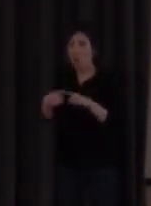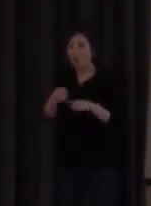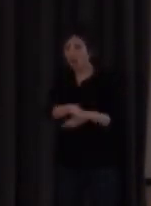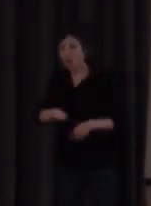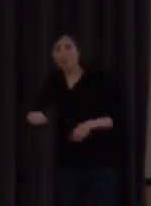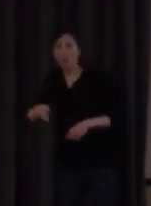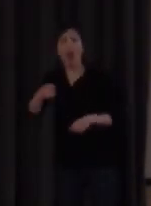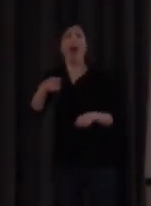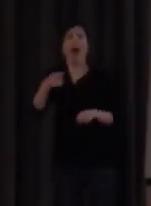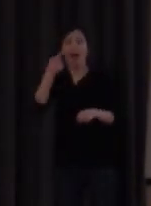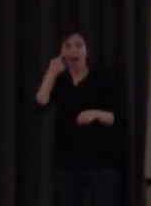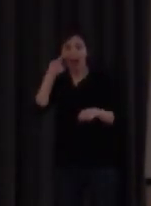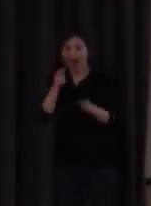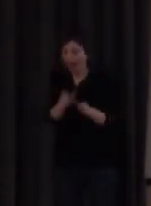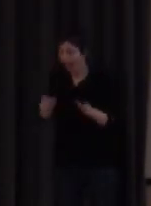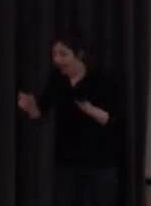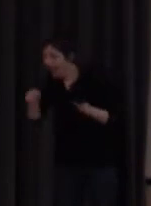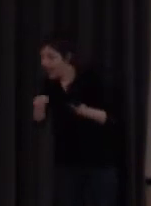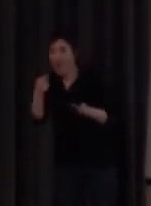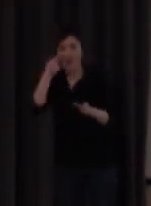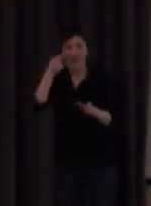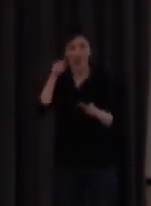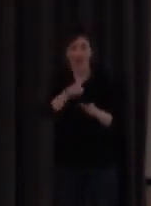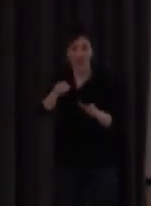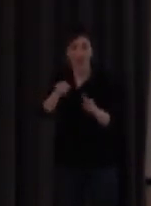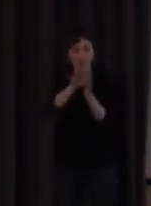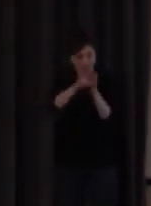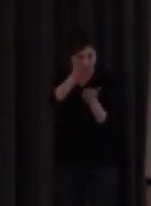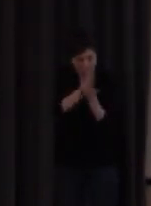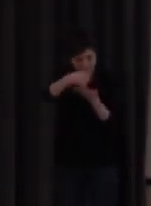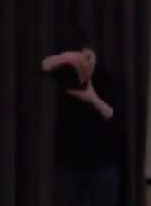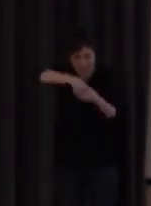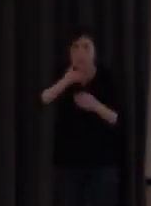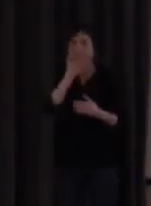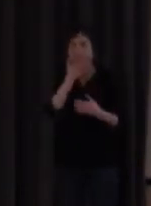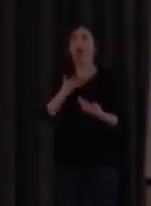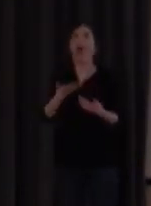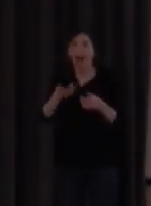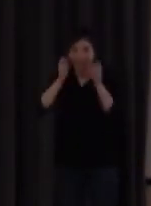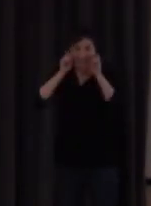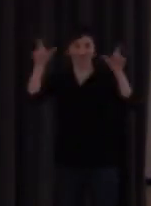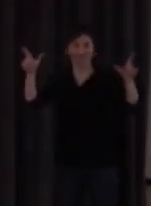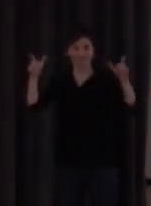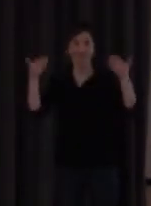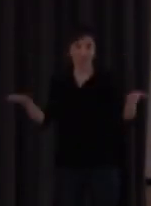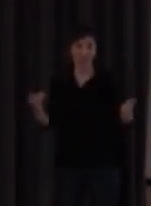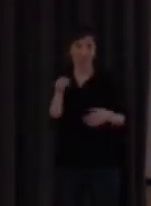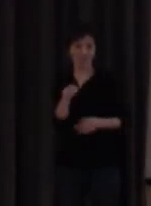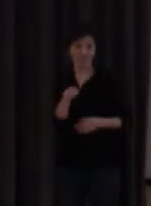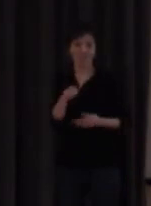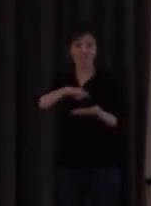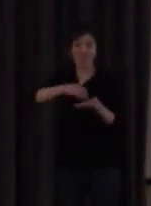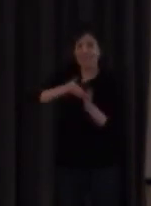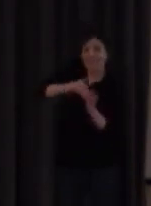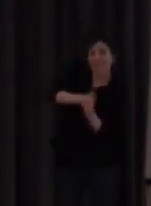manipular amb soltesa i lucidesa també els fonemes que componen els signes. Estem doncs davant del que